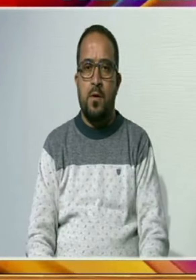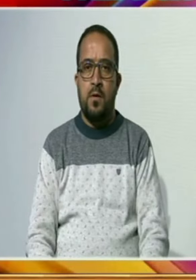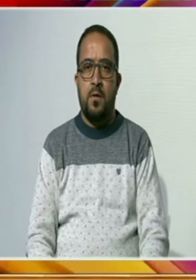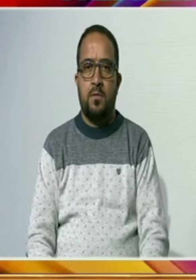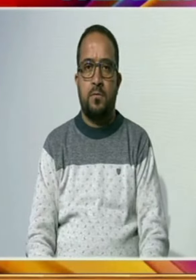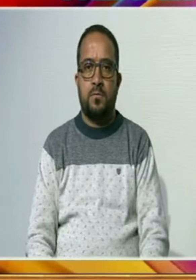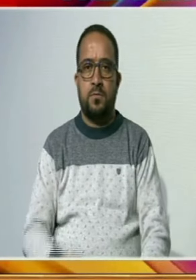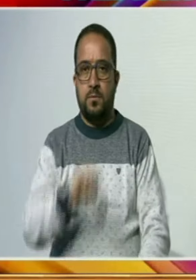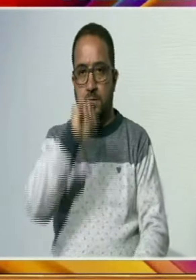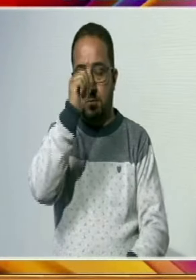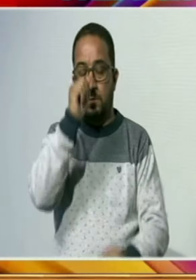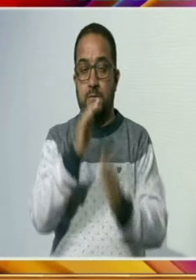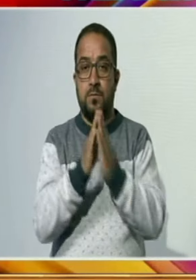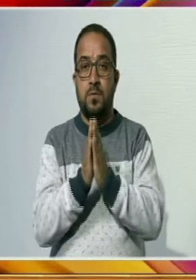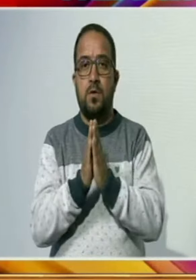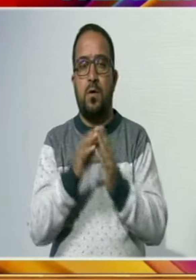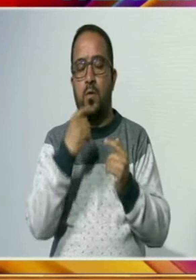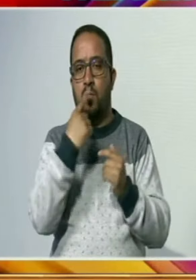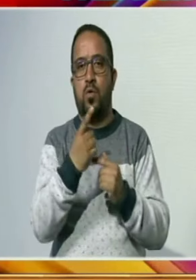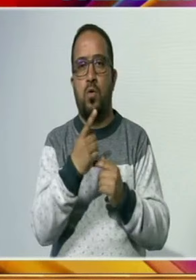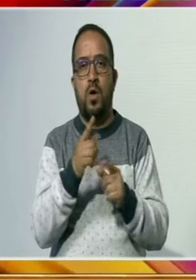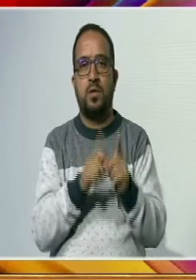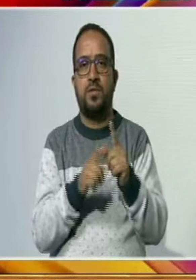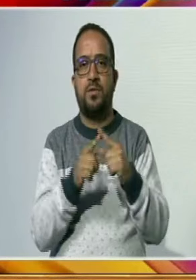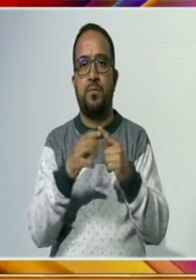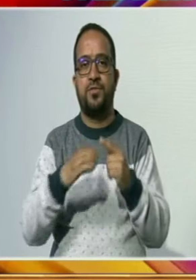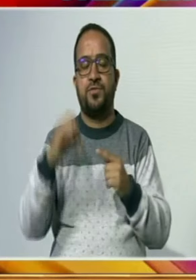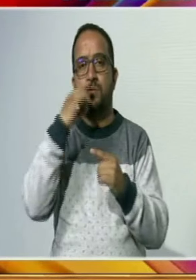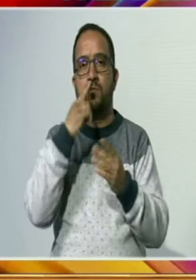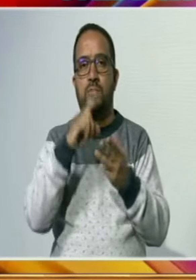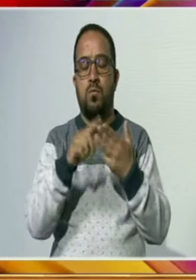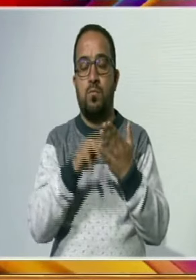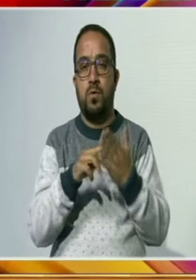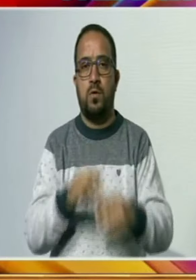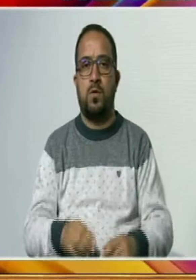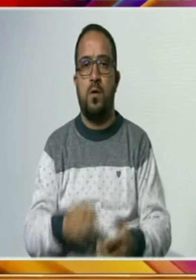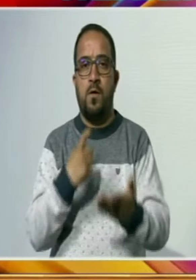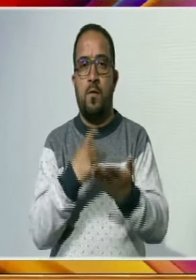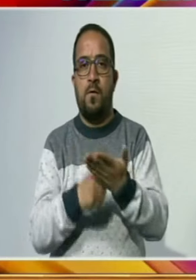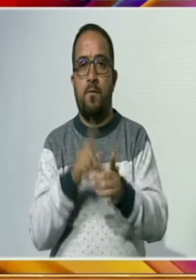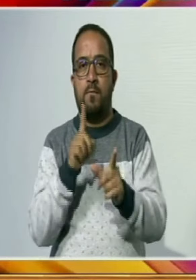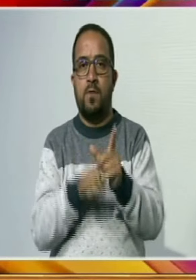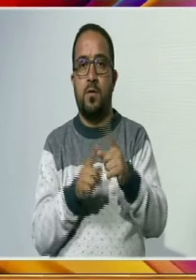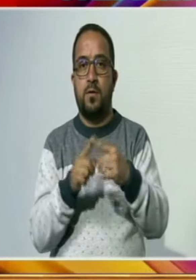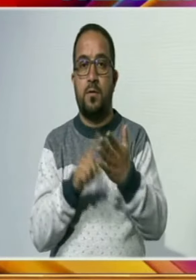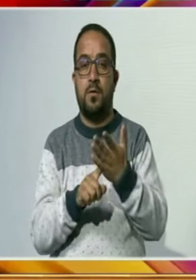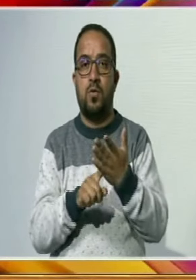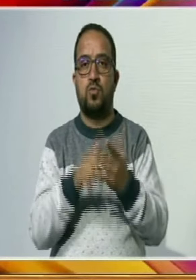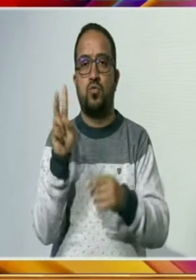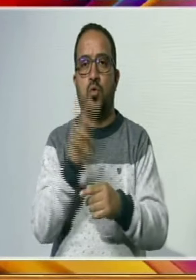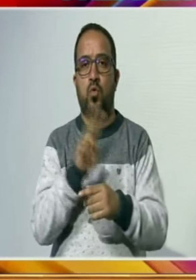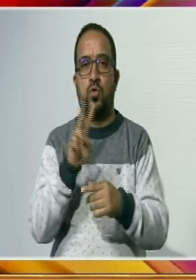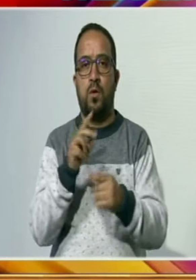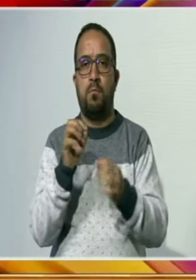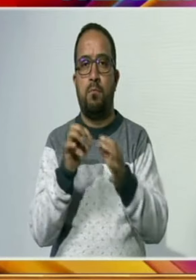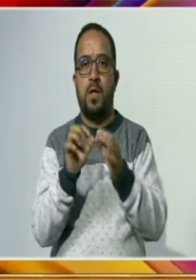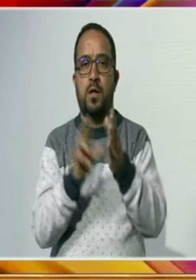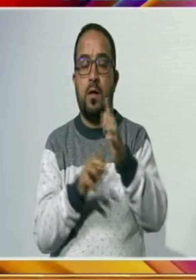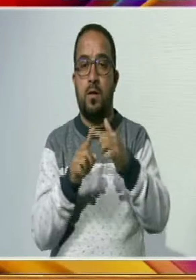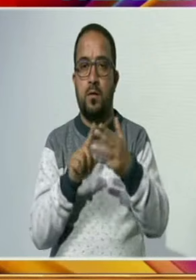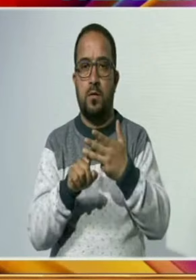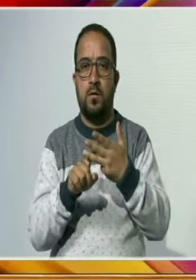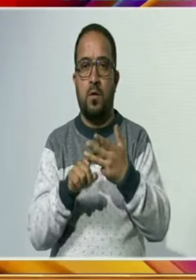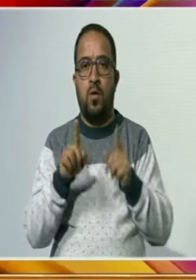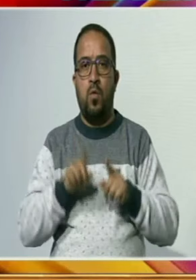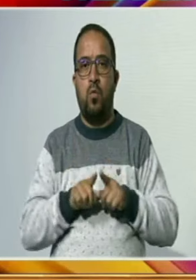شریعہ امنائش رائن بورڈ کے حکام نے کہا کہ یاترہ پہل گام اور بالتل دونوں جگہوں سے ایک